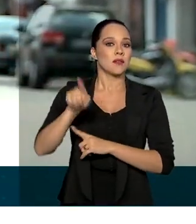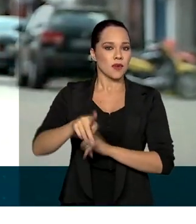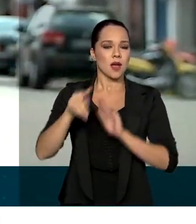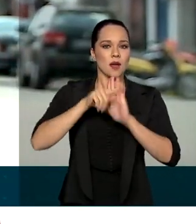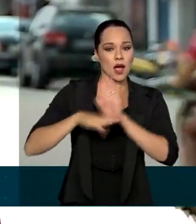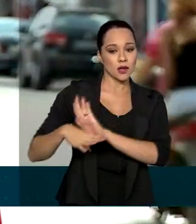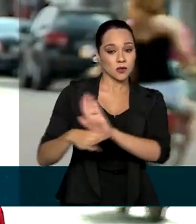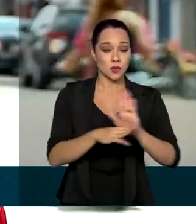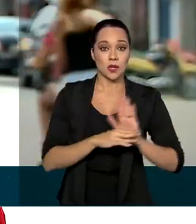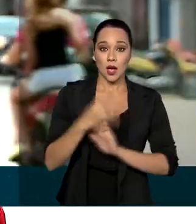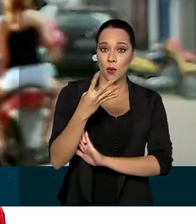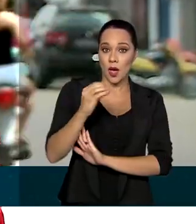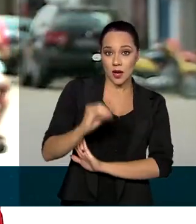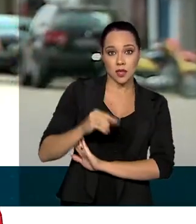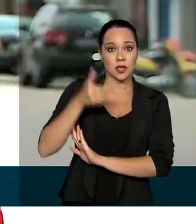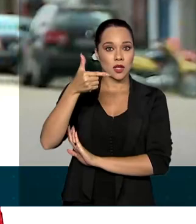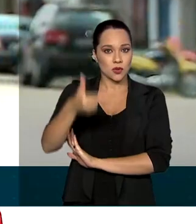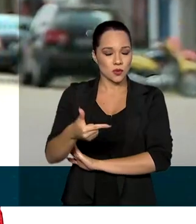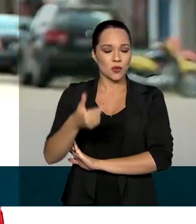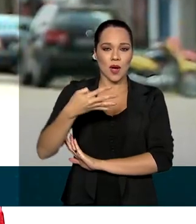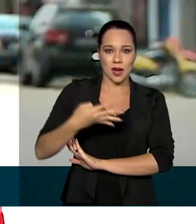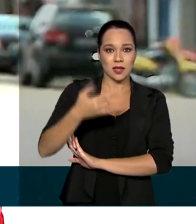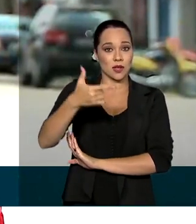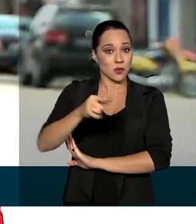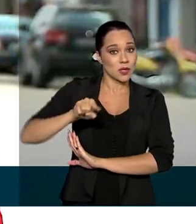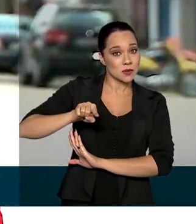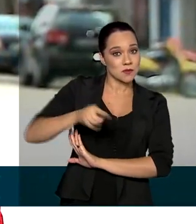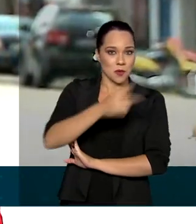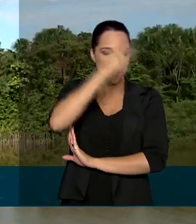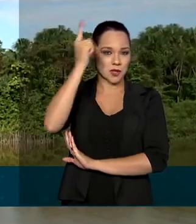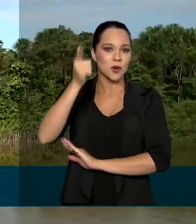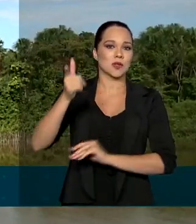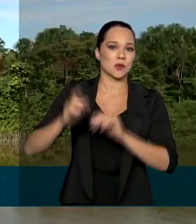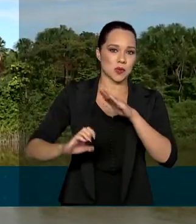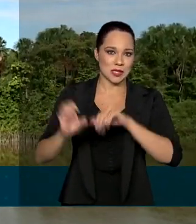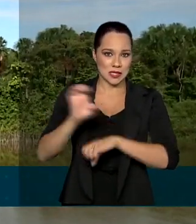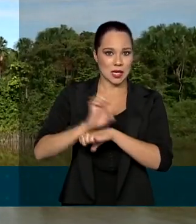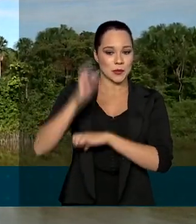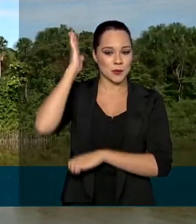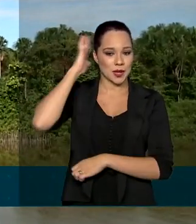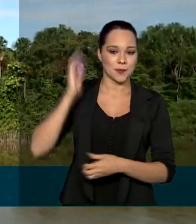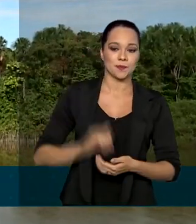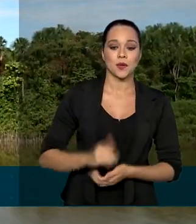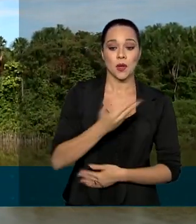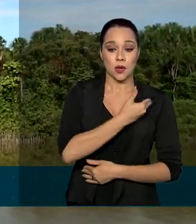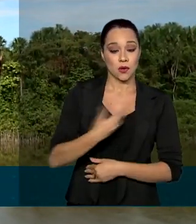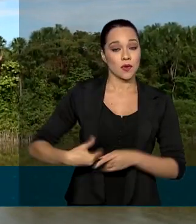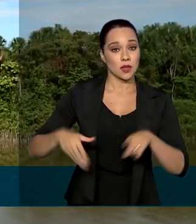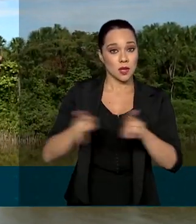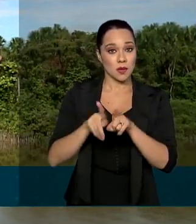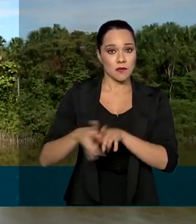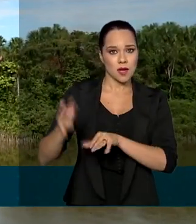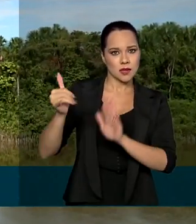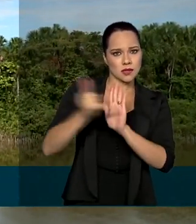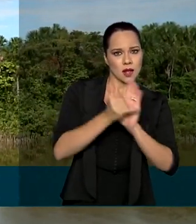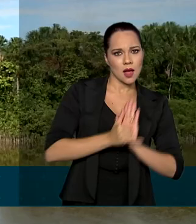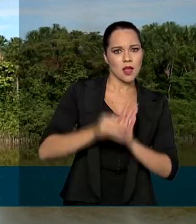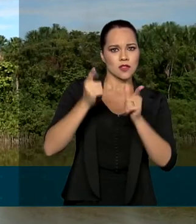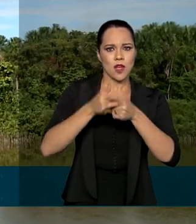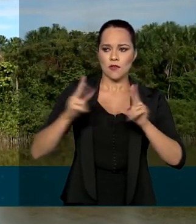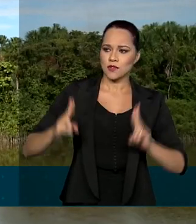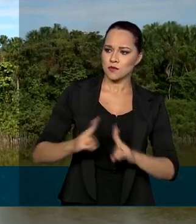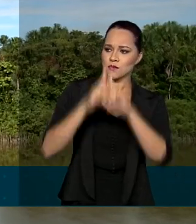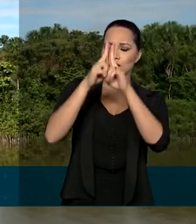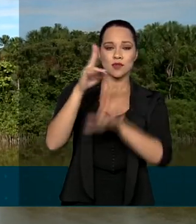beneficiar 42 mil pessoas no estado do Pará. O governo também vai instalar novos pontos de conexão de